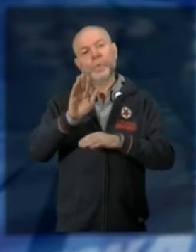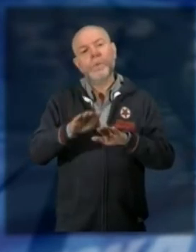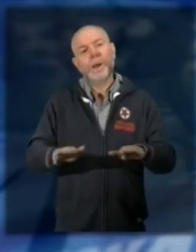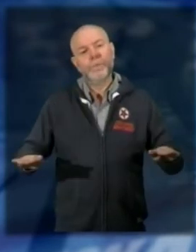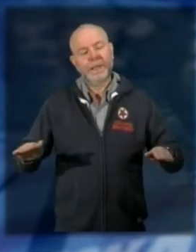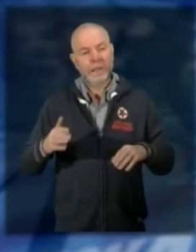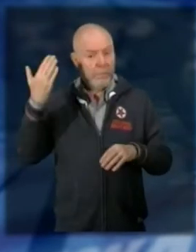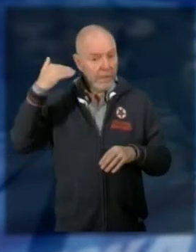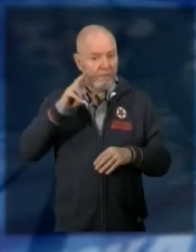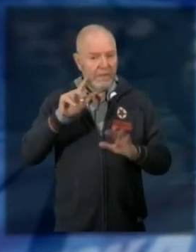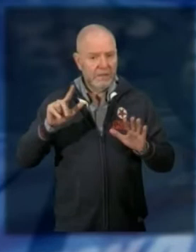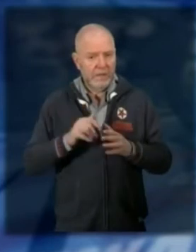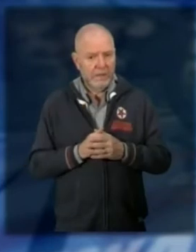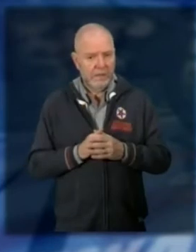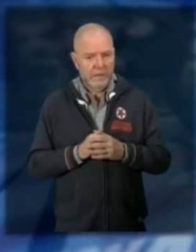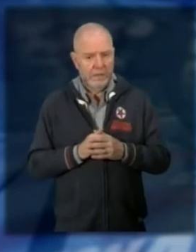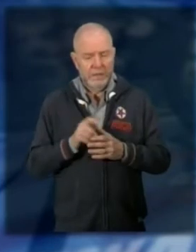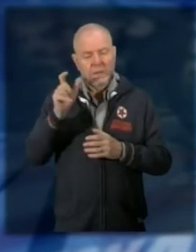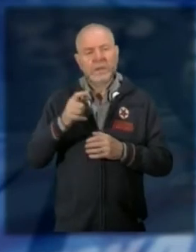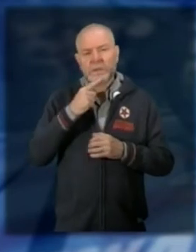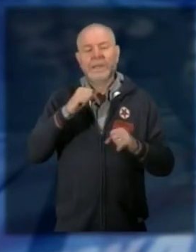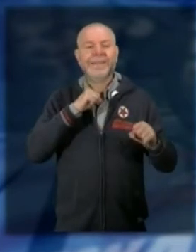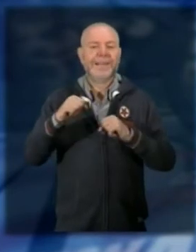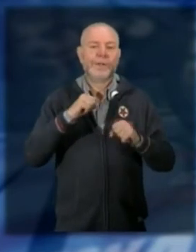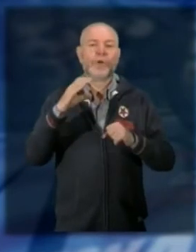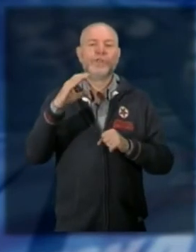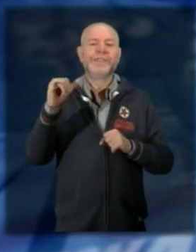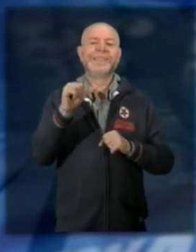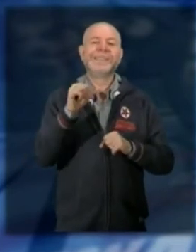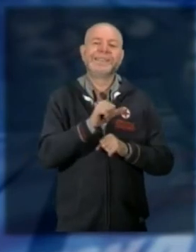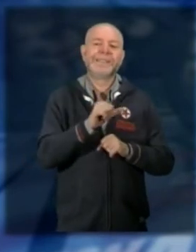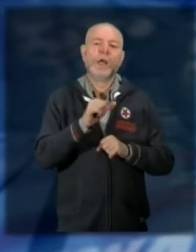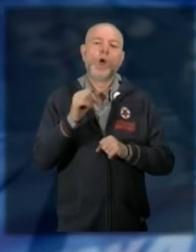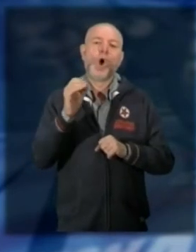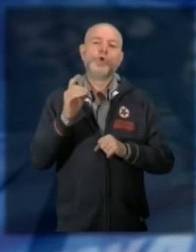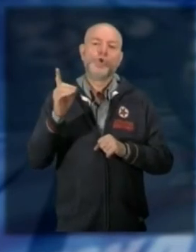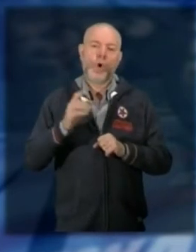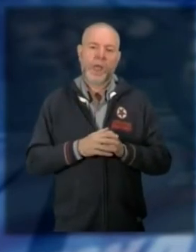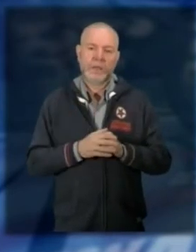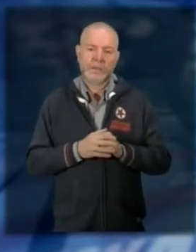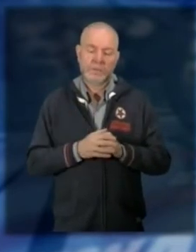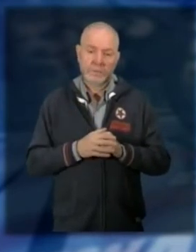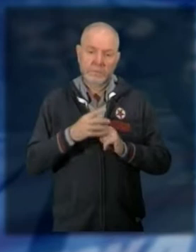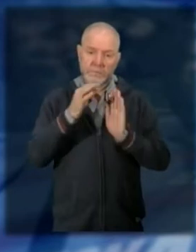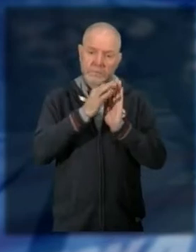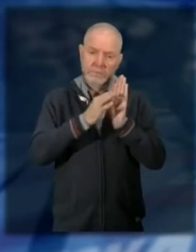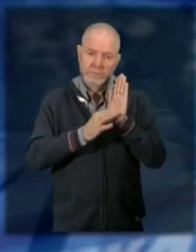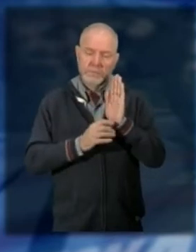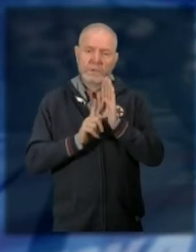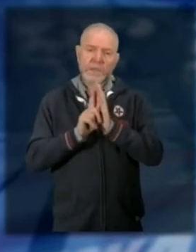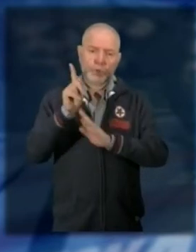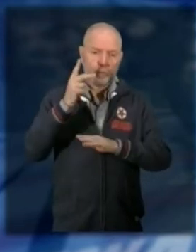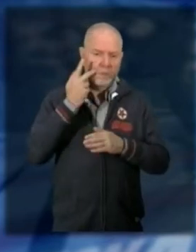chi parla è Mauro Ferrari direttore del CIS Ossola che nei giorni scorsi ha presentato i numeri del Consorzio Servizi